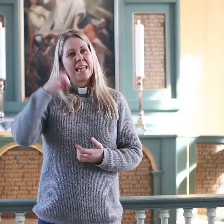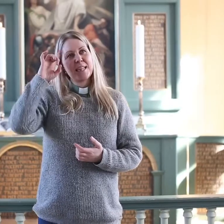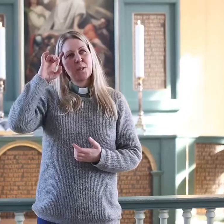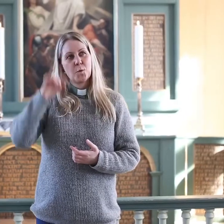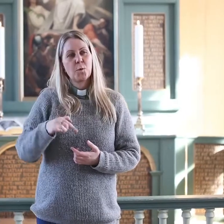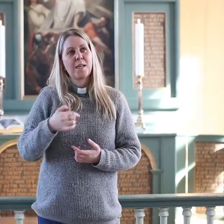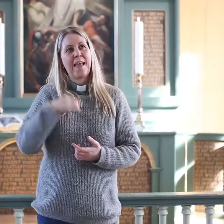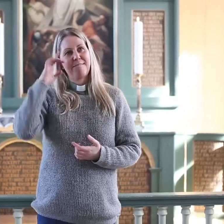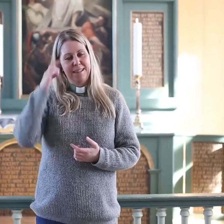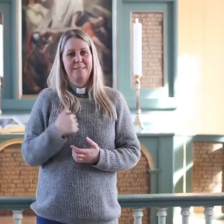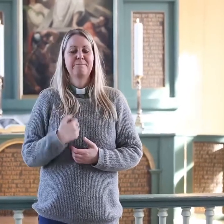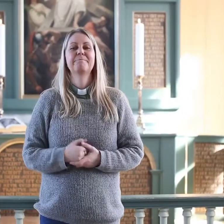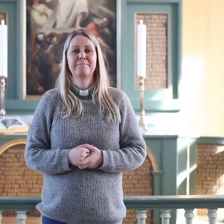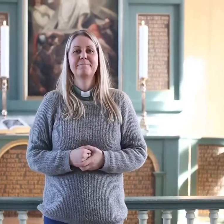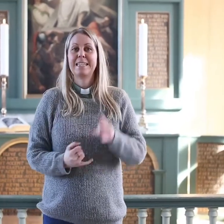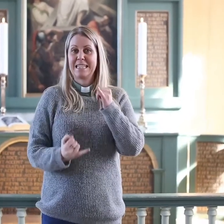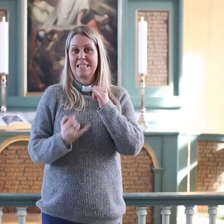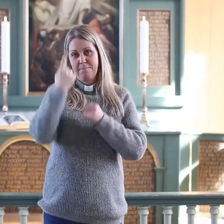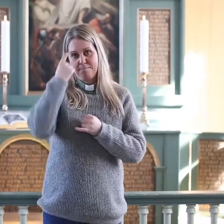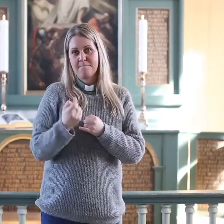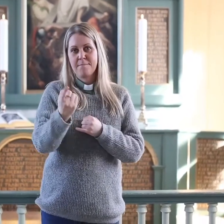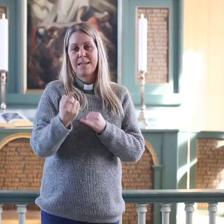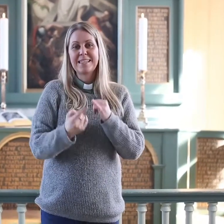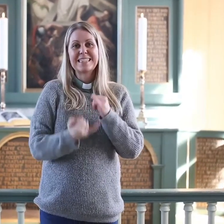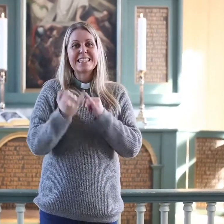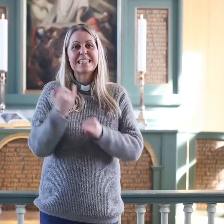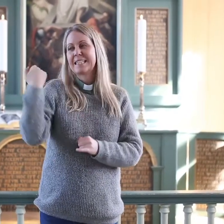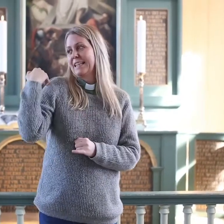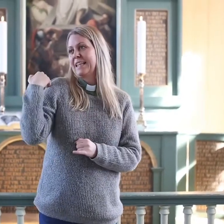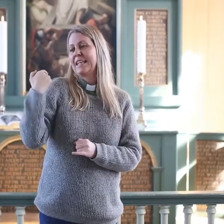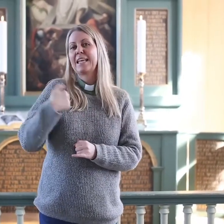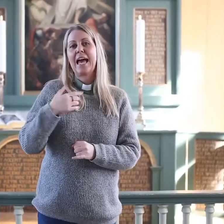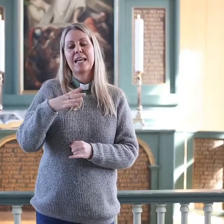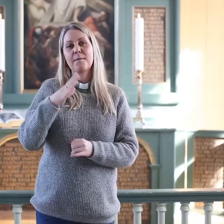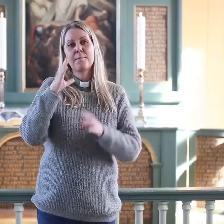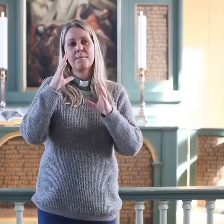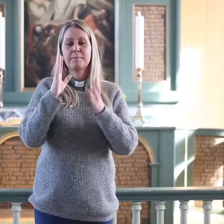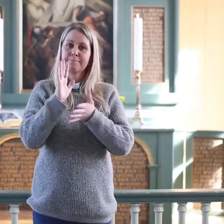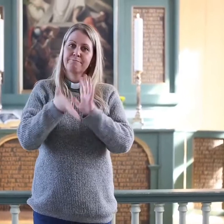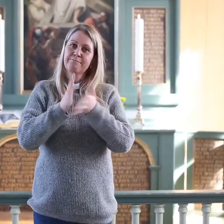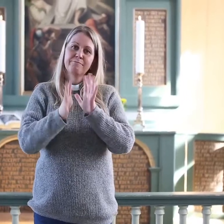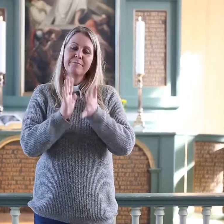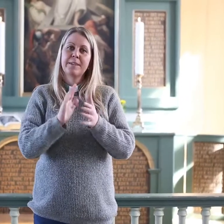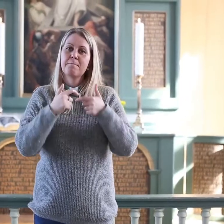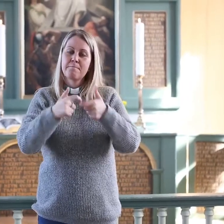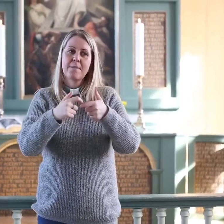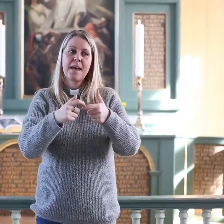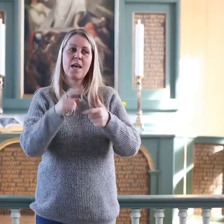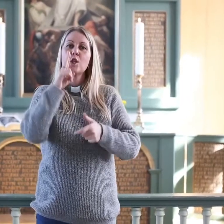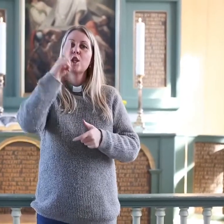Jeg tror jeg vet noe. Sist så snakket jeg jo litt om det nye fellesskapet som vi har fått her i Norge.